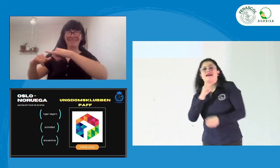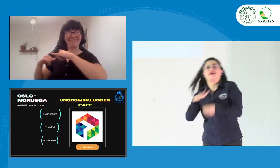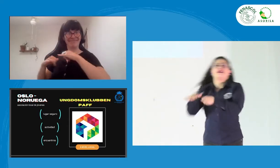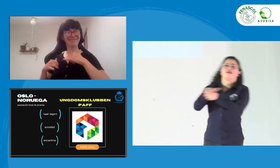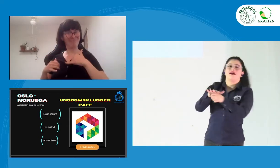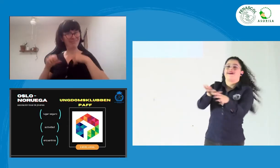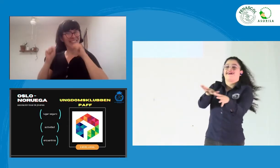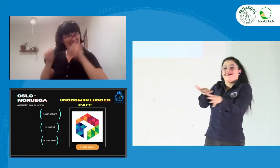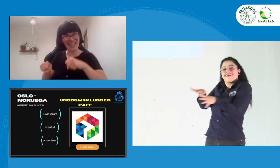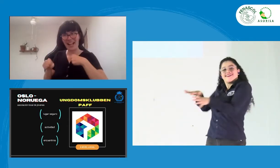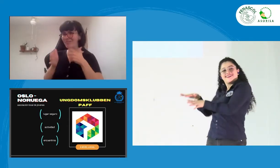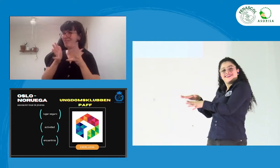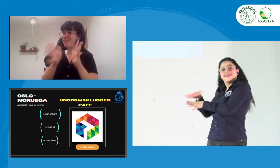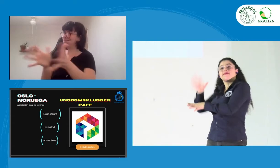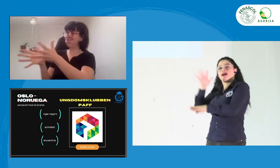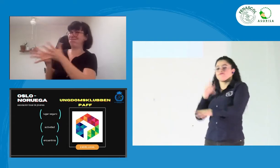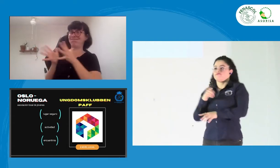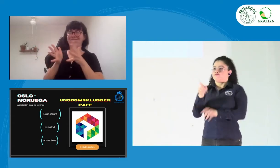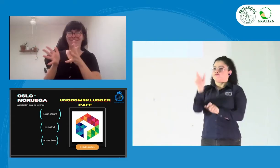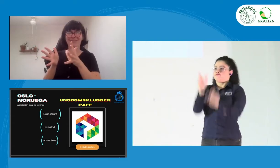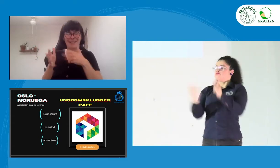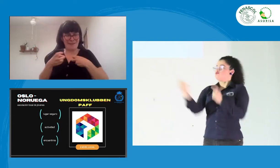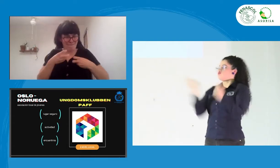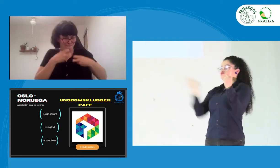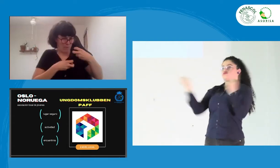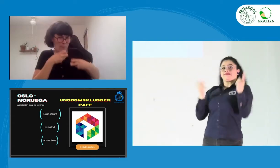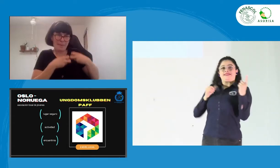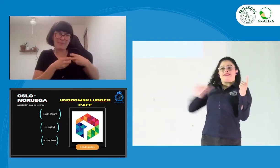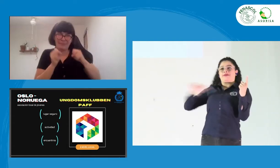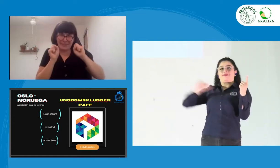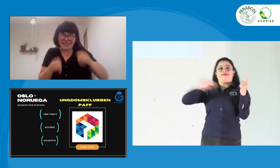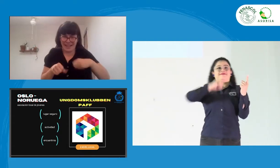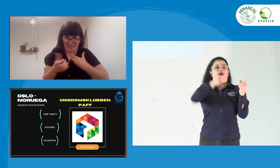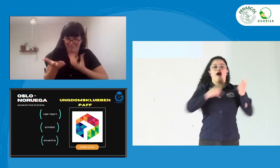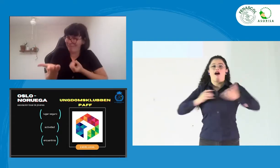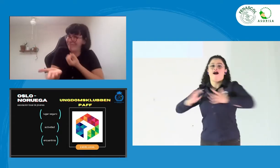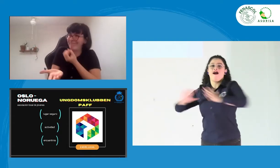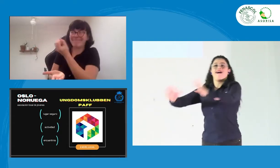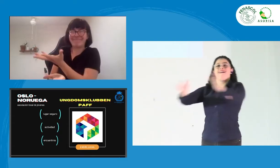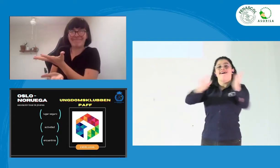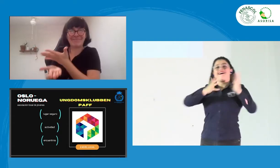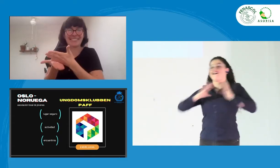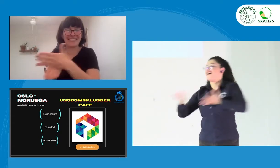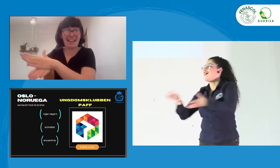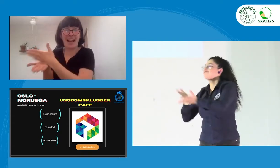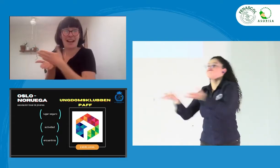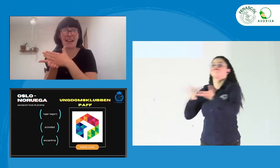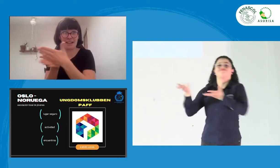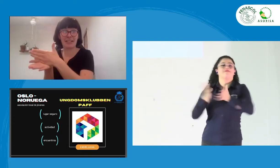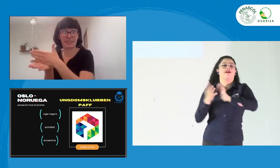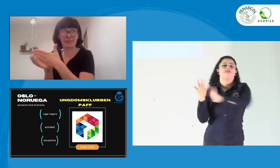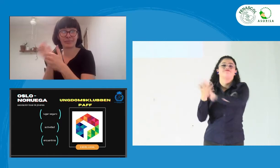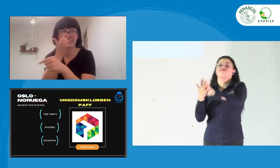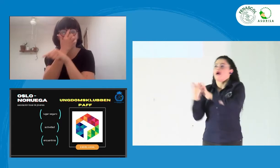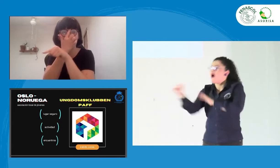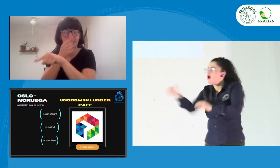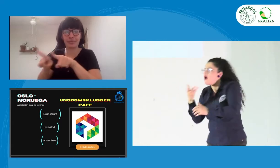política, en la discriminación o en otras situaciones, sino en el tener entornos señantes para la comunidad, para la persona